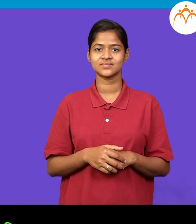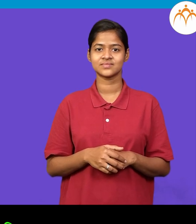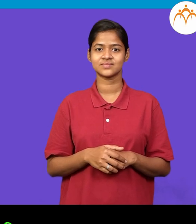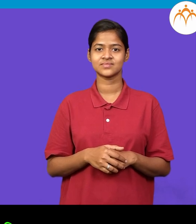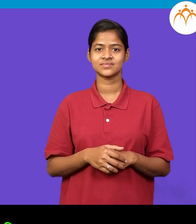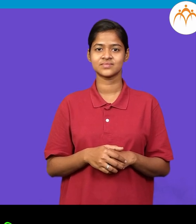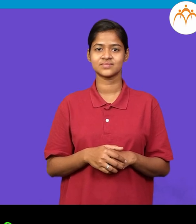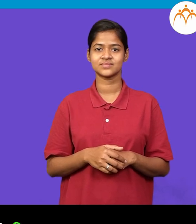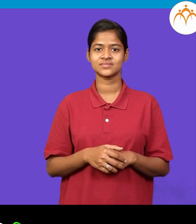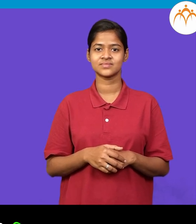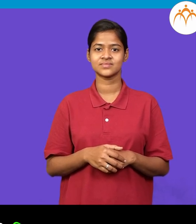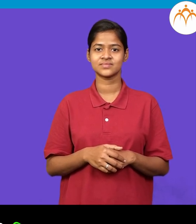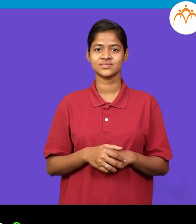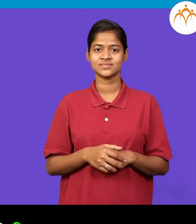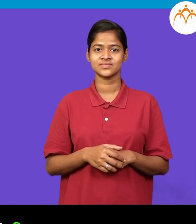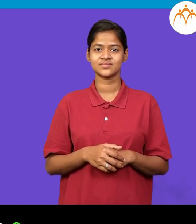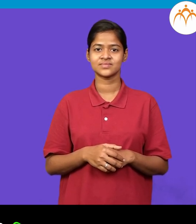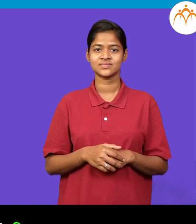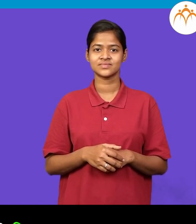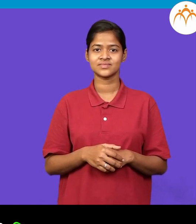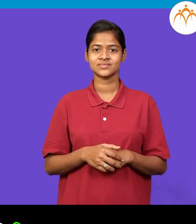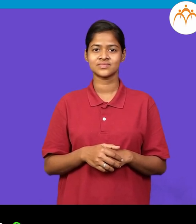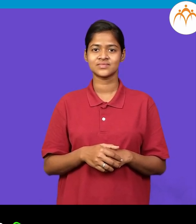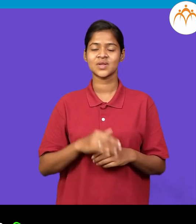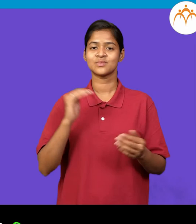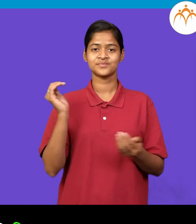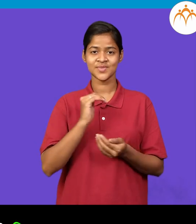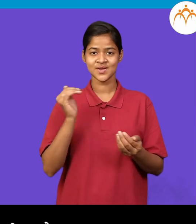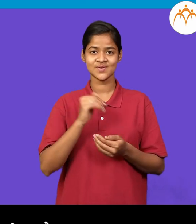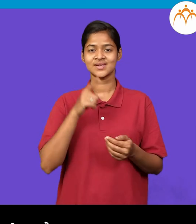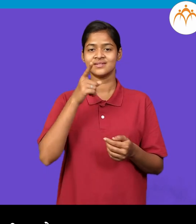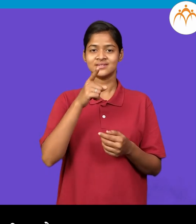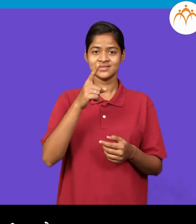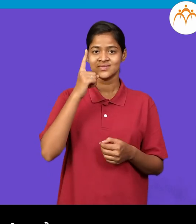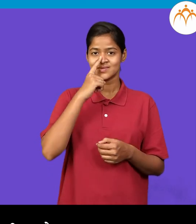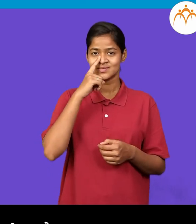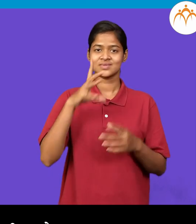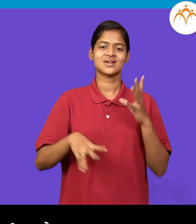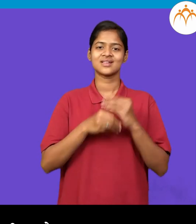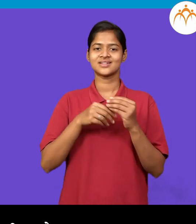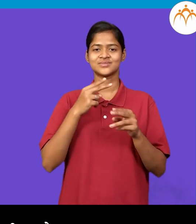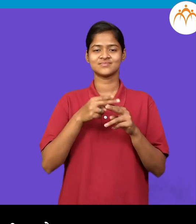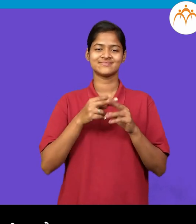तिला बाहुली ला अवजी तिला अशी सर्वनाम आलेलिया है